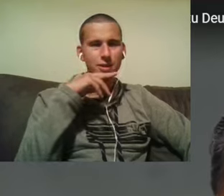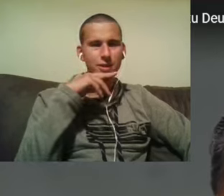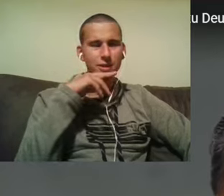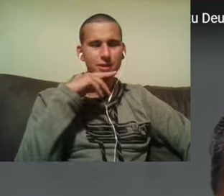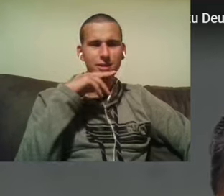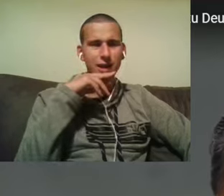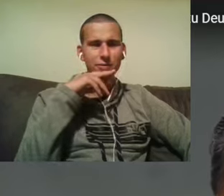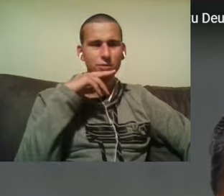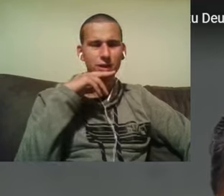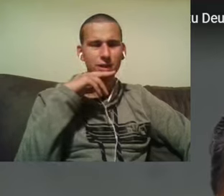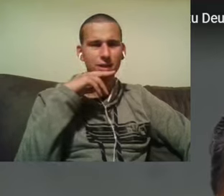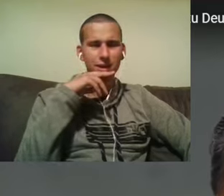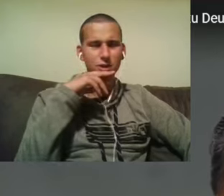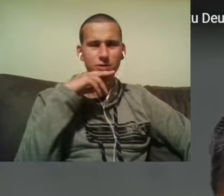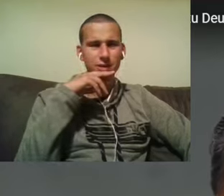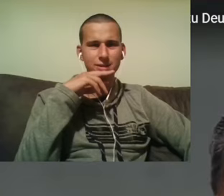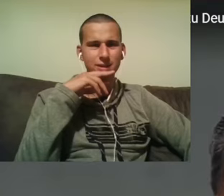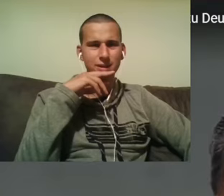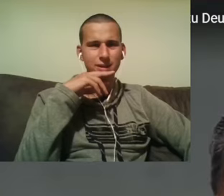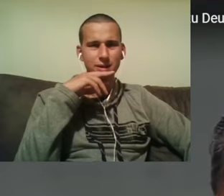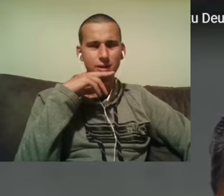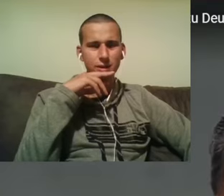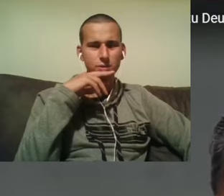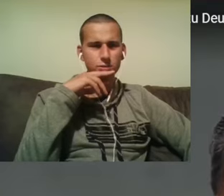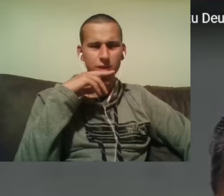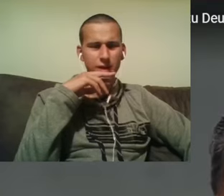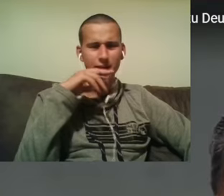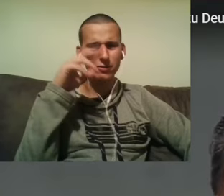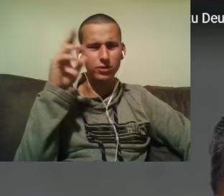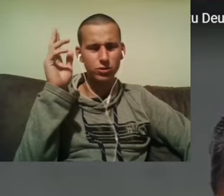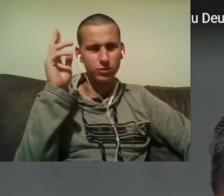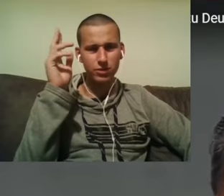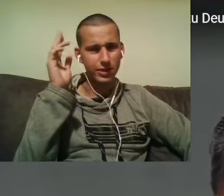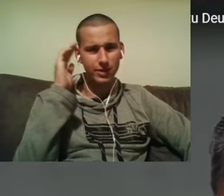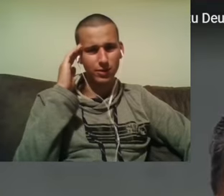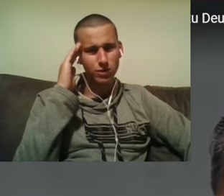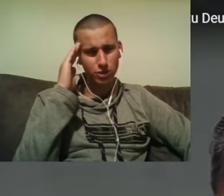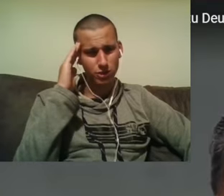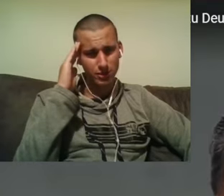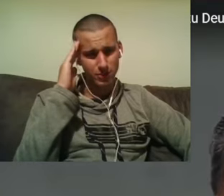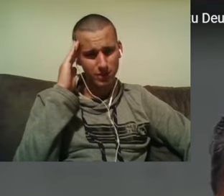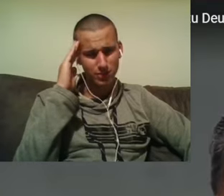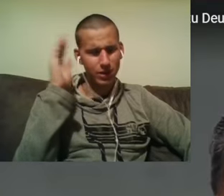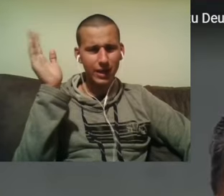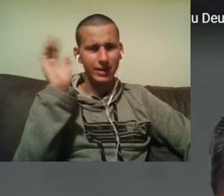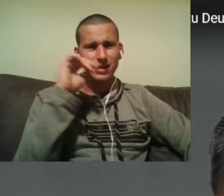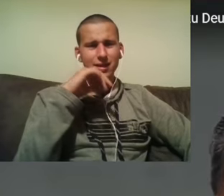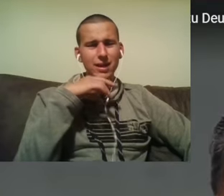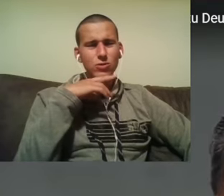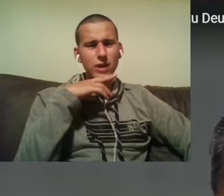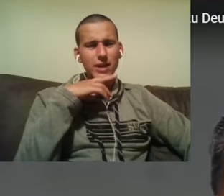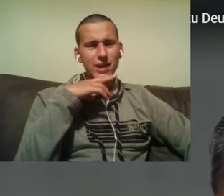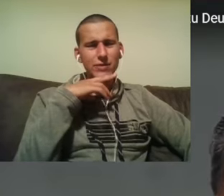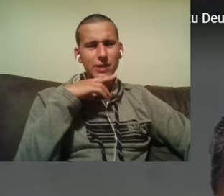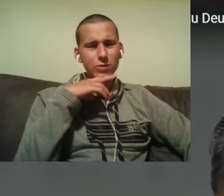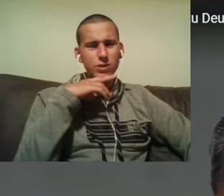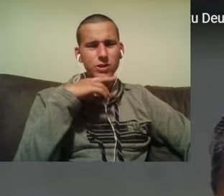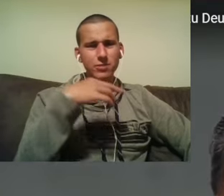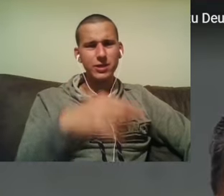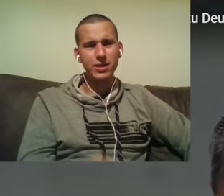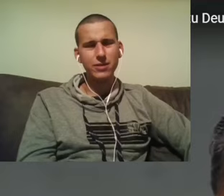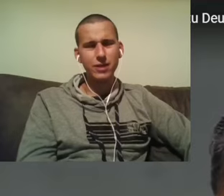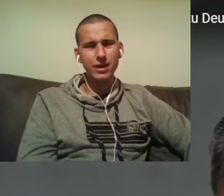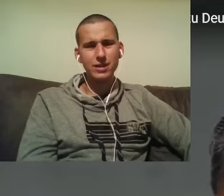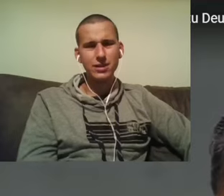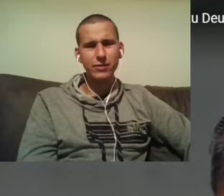gehört, die greift die Ukraine ja eh schon die ganze Zeit an. Und die Ukraine greift auch schon russisches Gebiet, also Ukraine greift eh